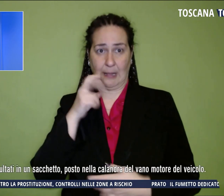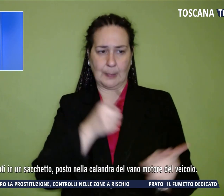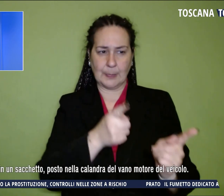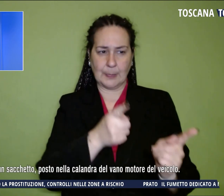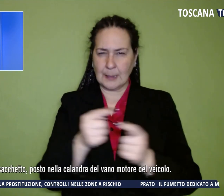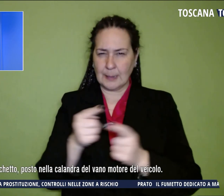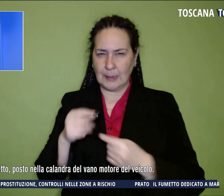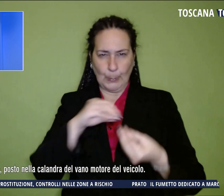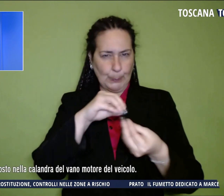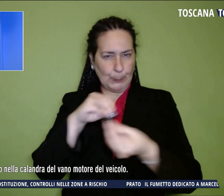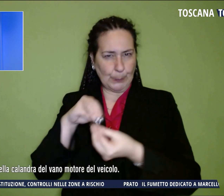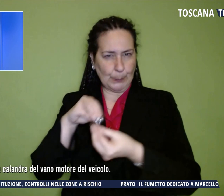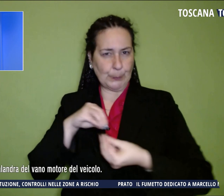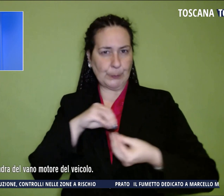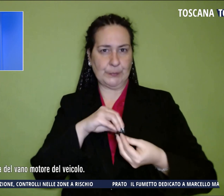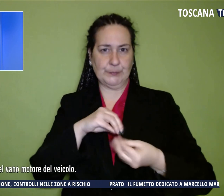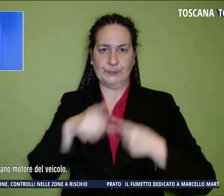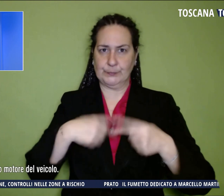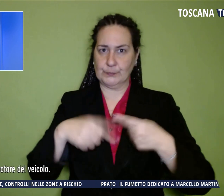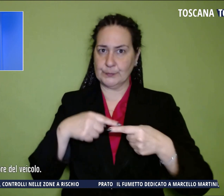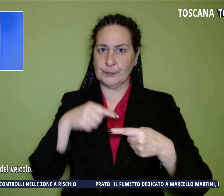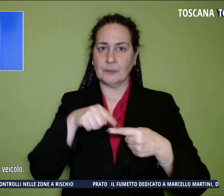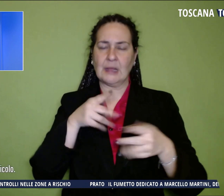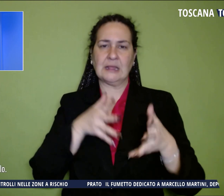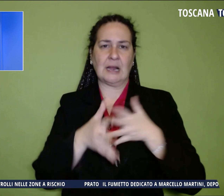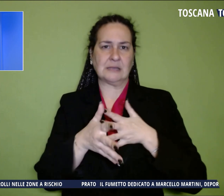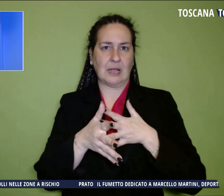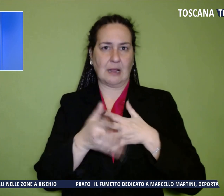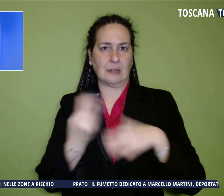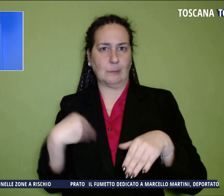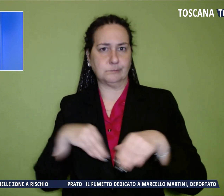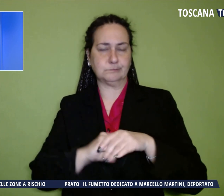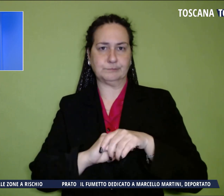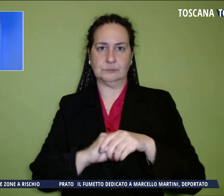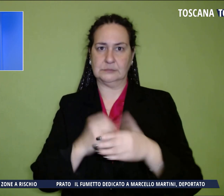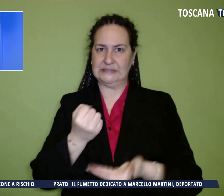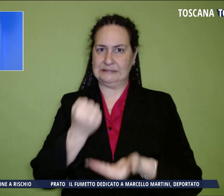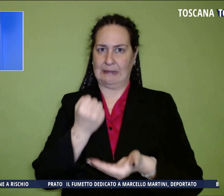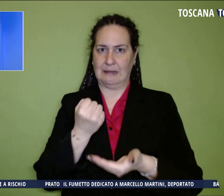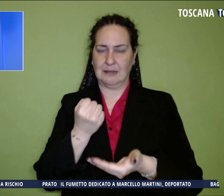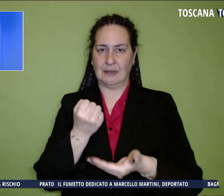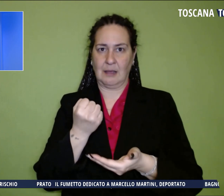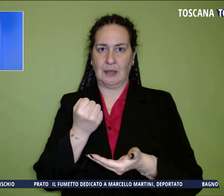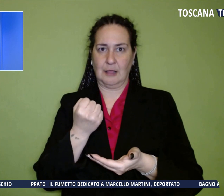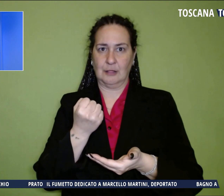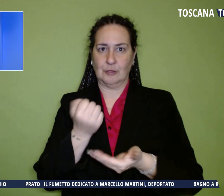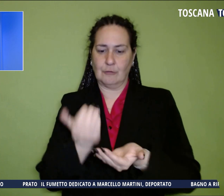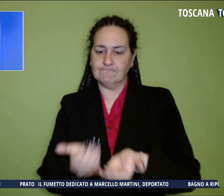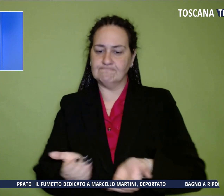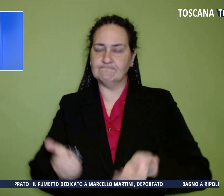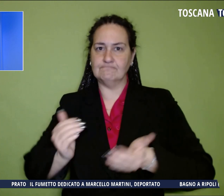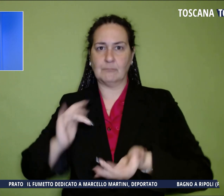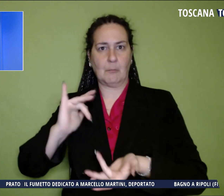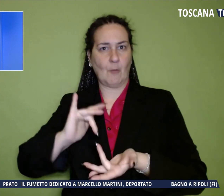di cellofan trasparente, occultati in un sacchetto, posto nella calandra del vano motore del